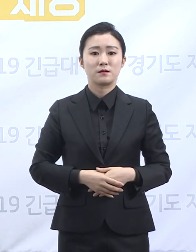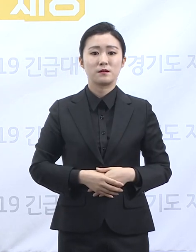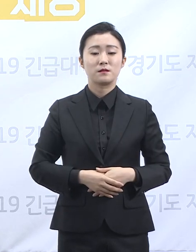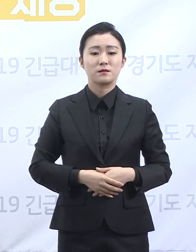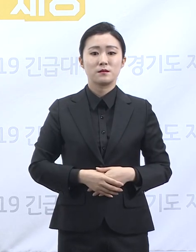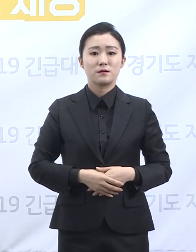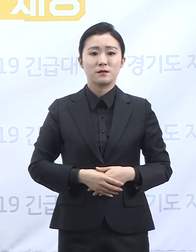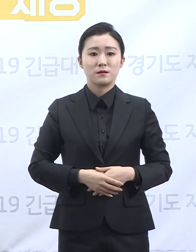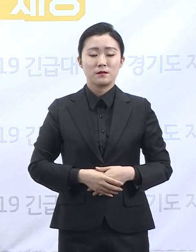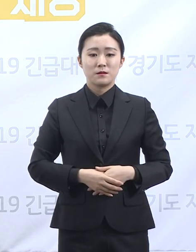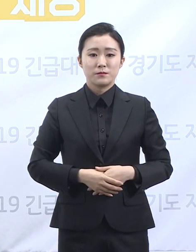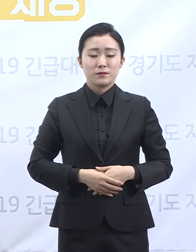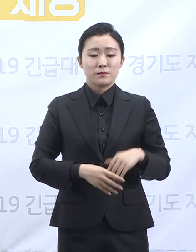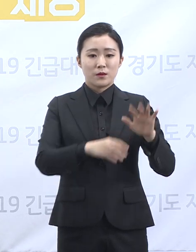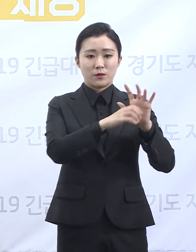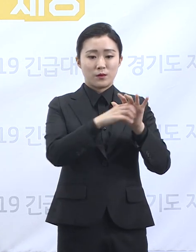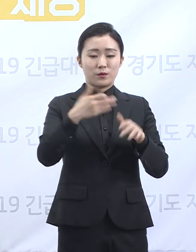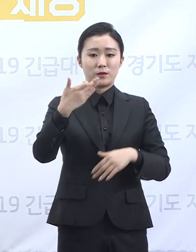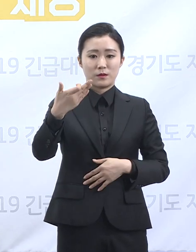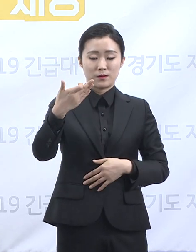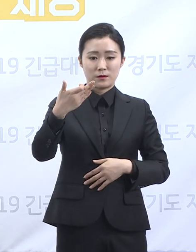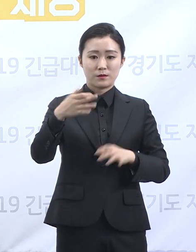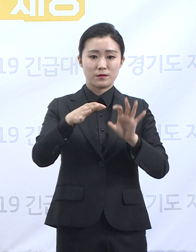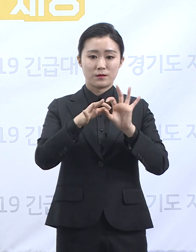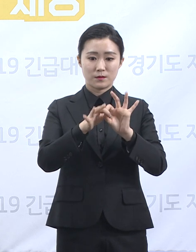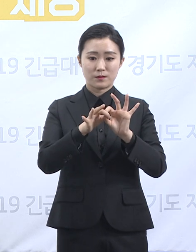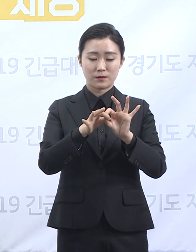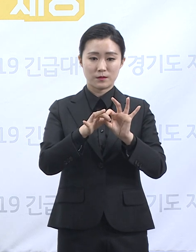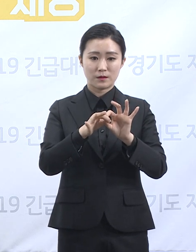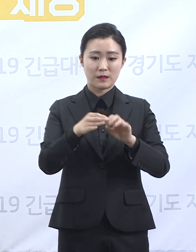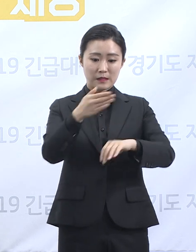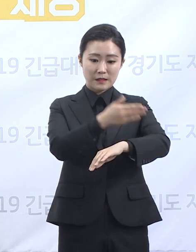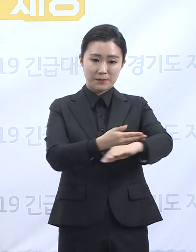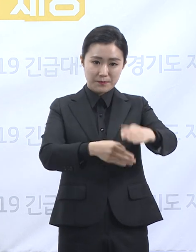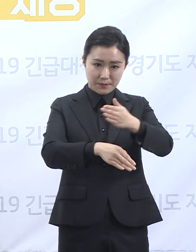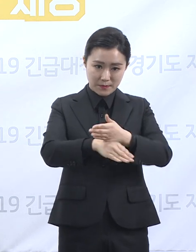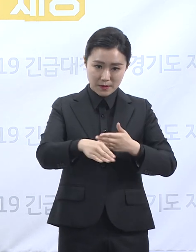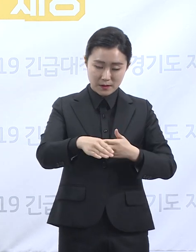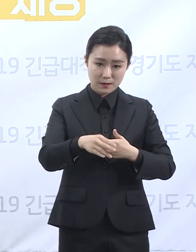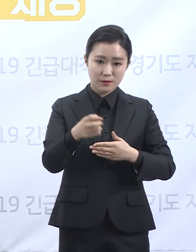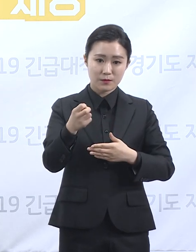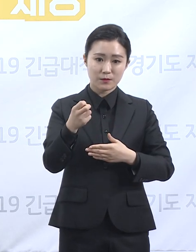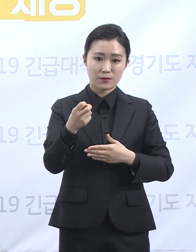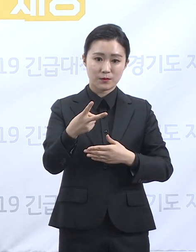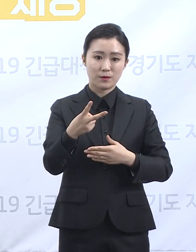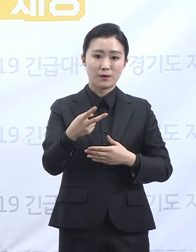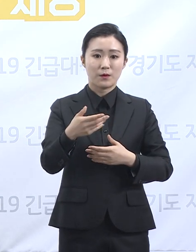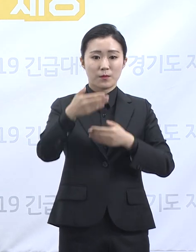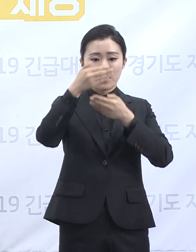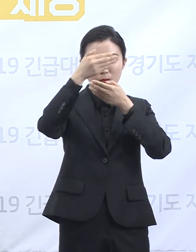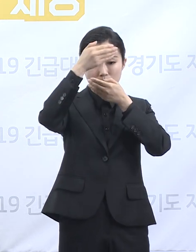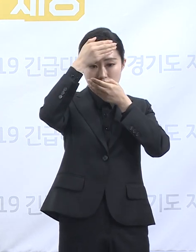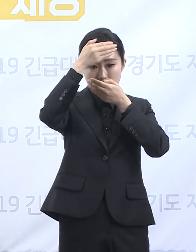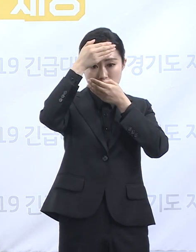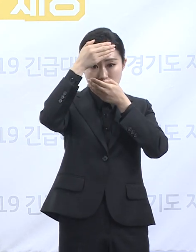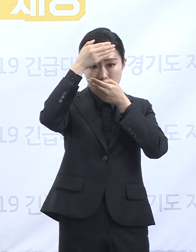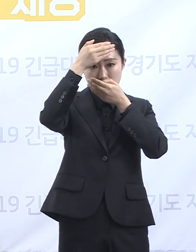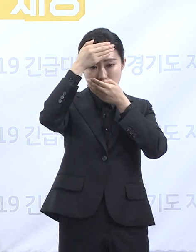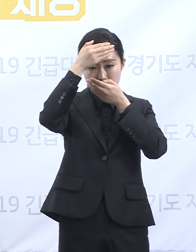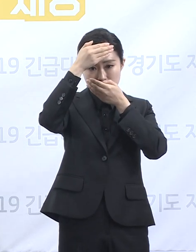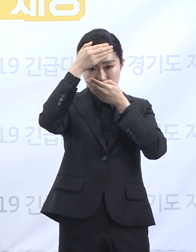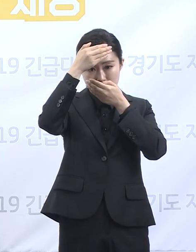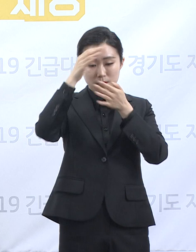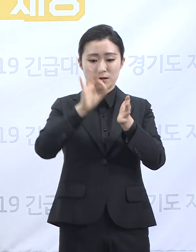중앙방역대책본부는 코로나19 관리 지침에 따라 긴팔 가운을 포함한 사종 보호구 사용을 권장하고 있습니다. 이는